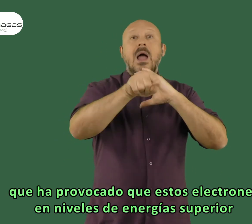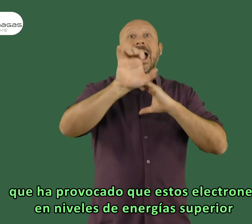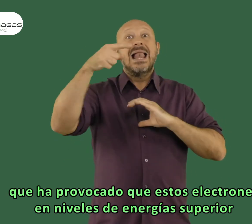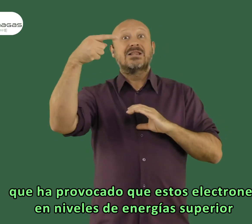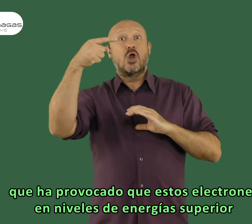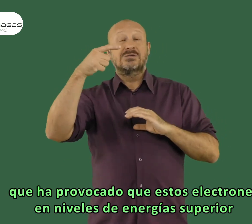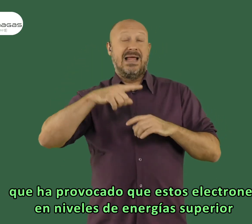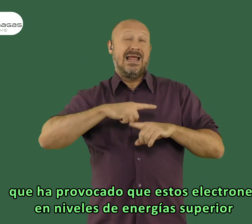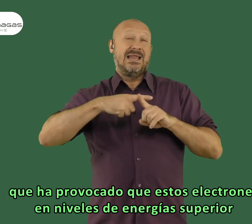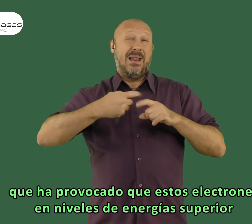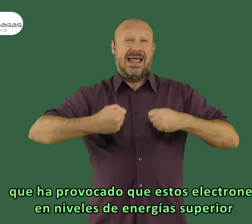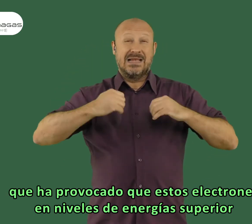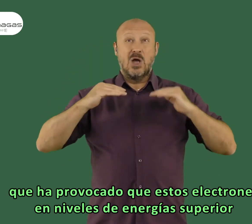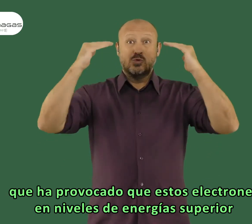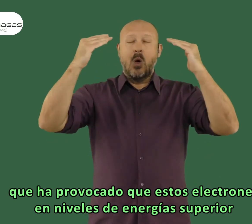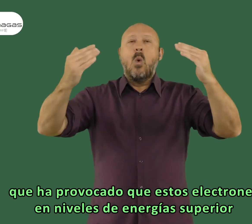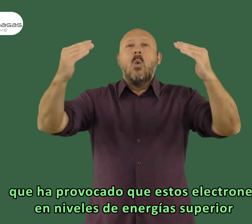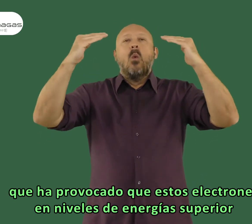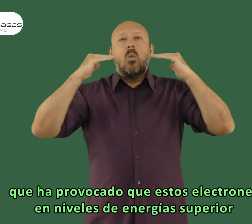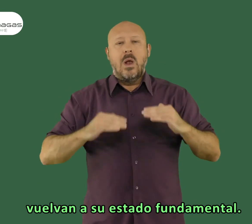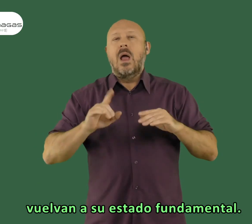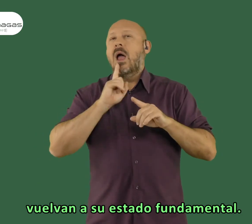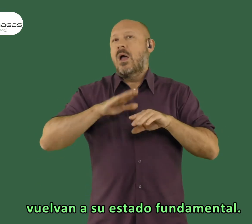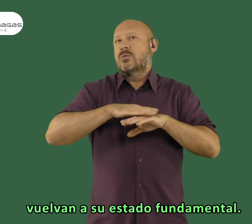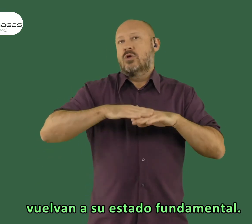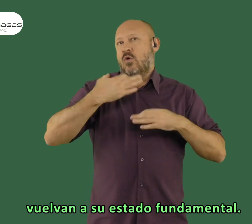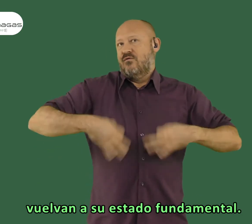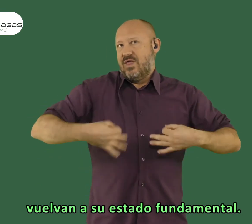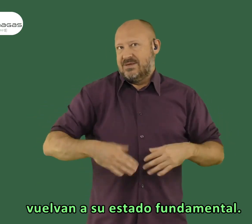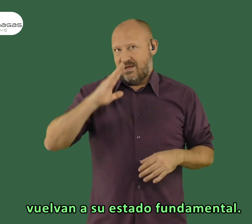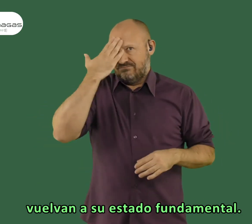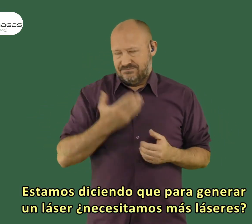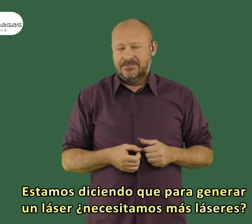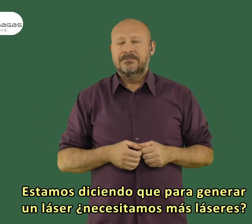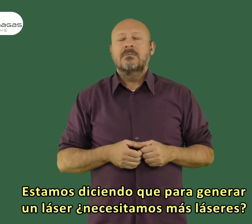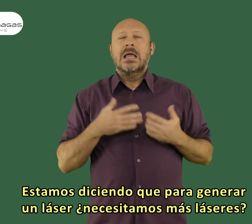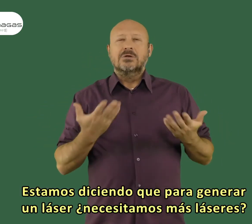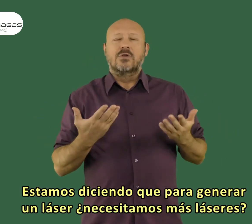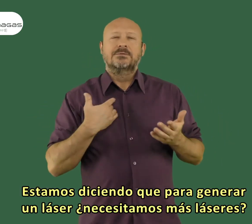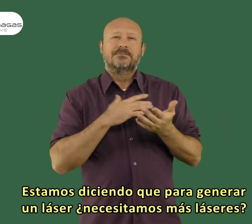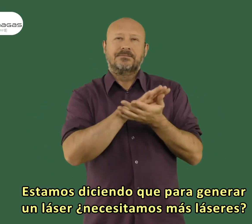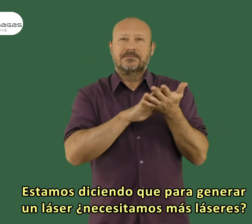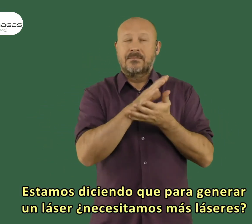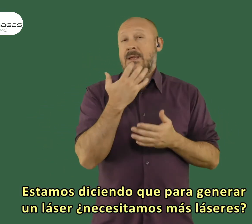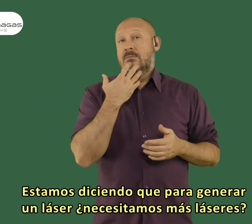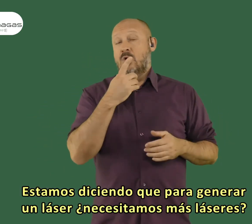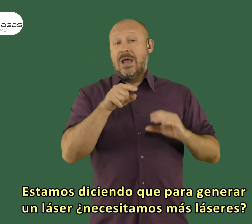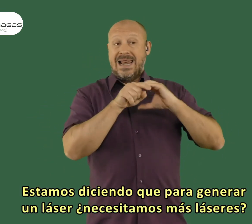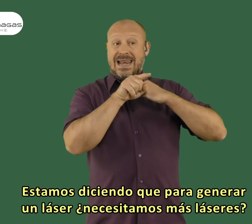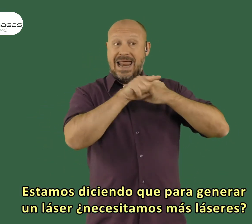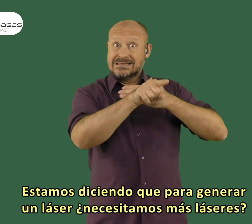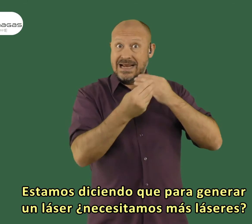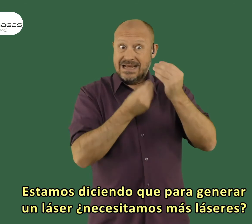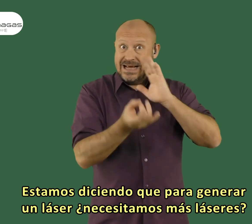que estos electrones en niveles de energía superior vuelvan a su estado fundamental. Entonces, estamos diciendo que para